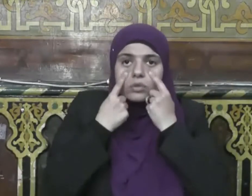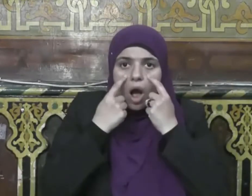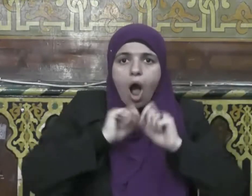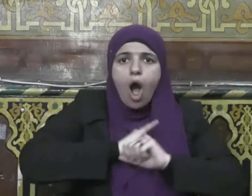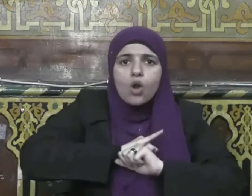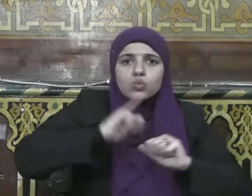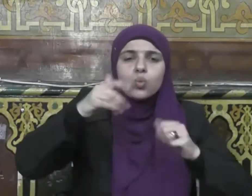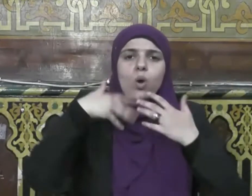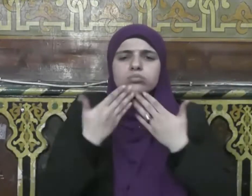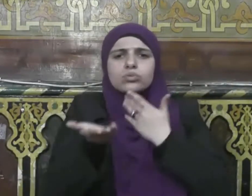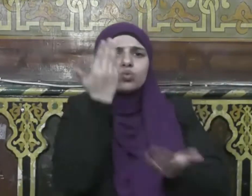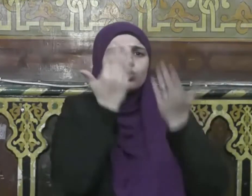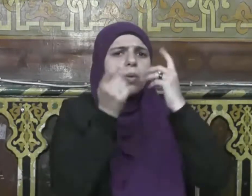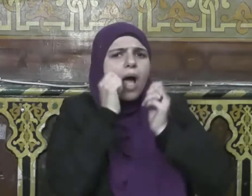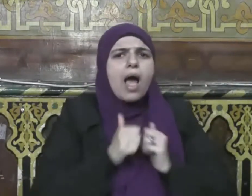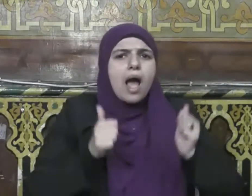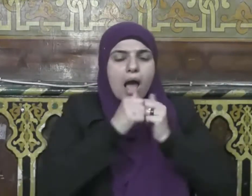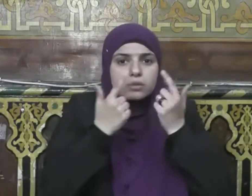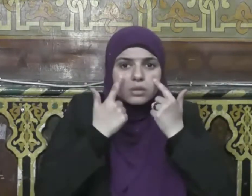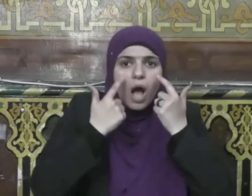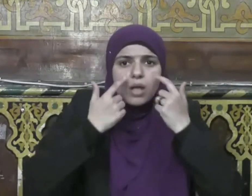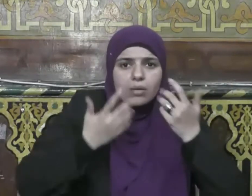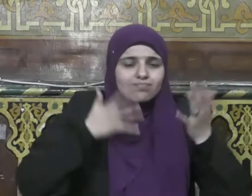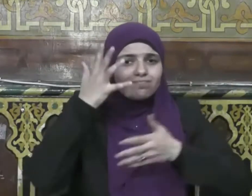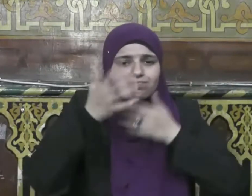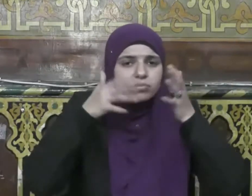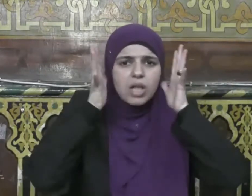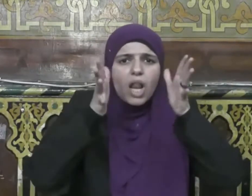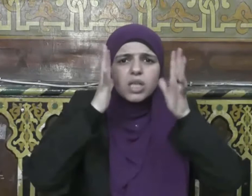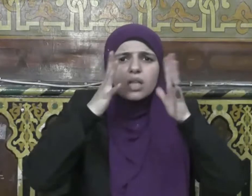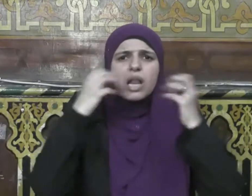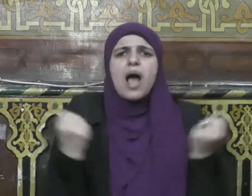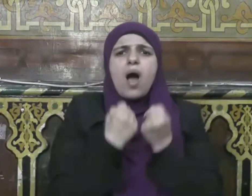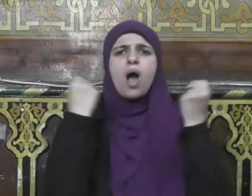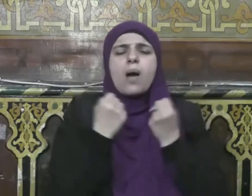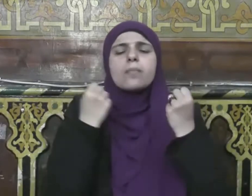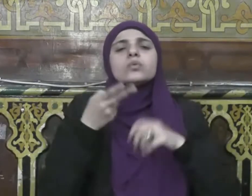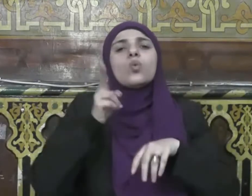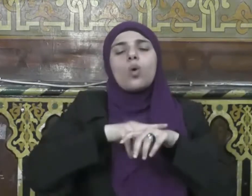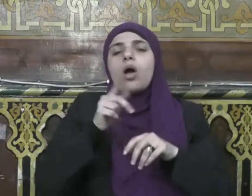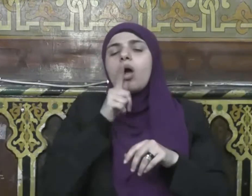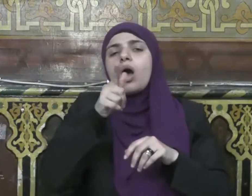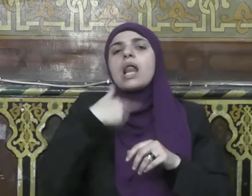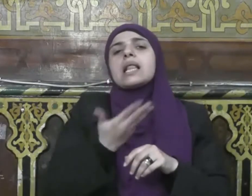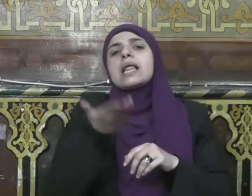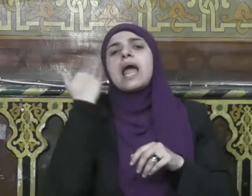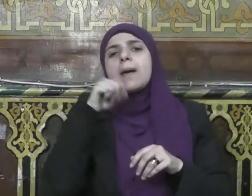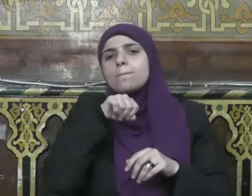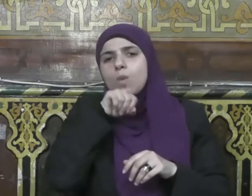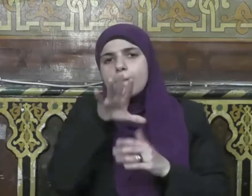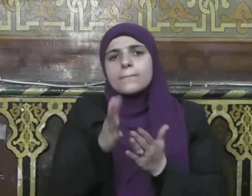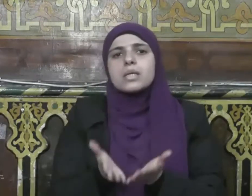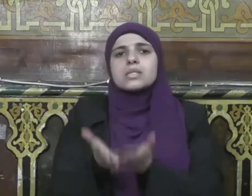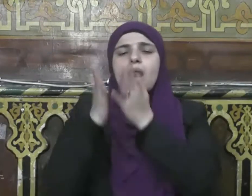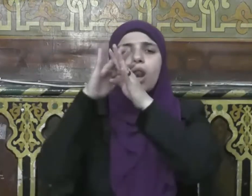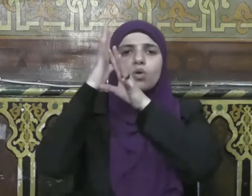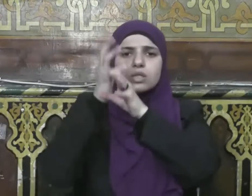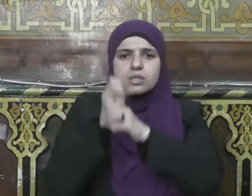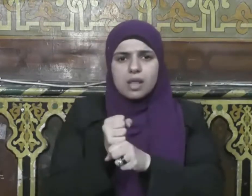كان رسول الله صلى الله عليه وسلم يخلط في العشرين الأولى من نوم